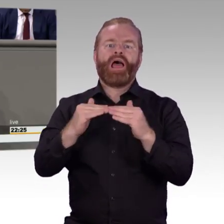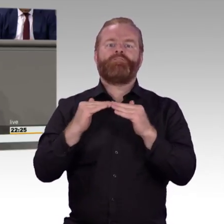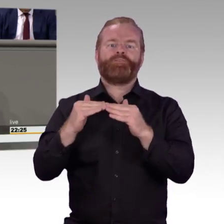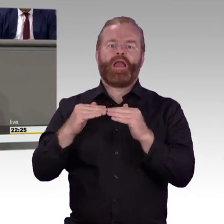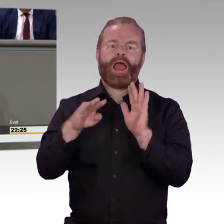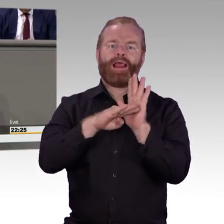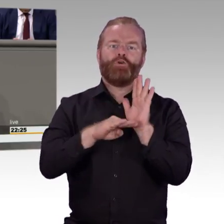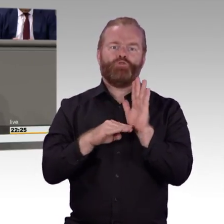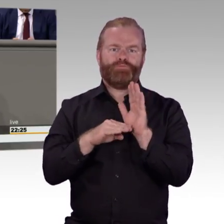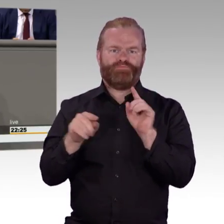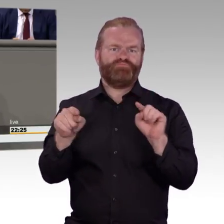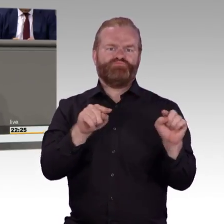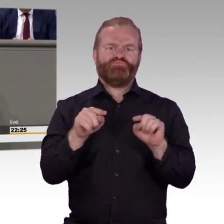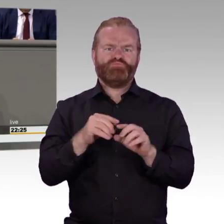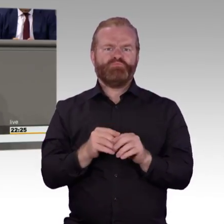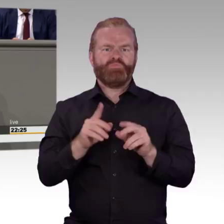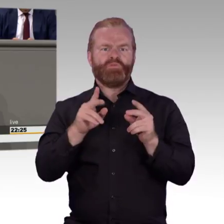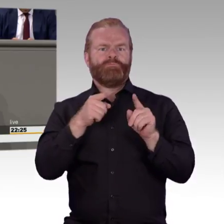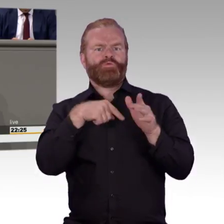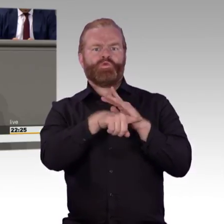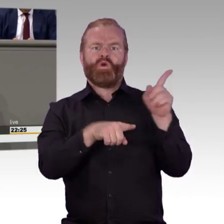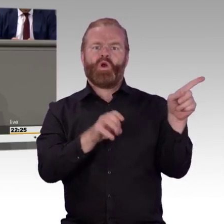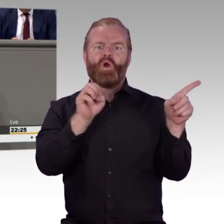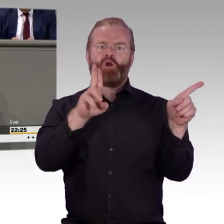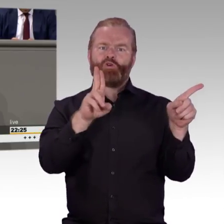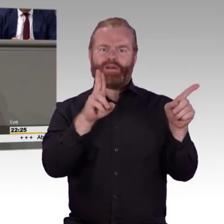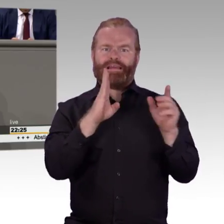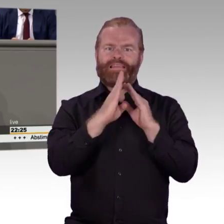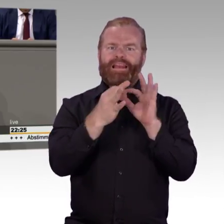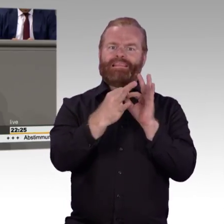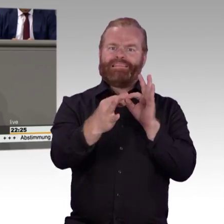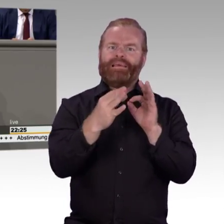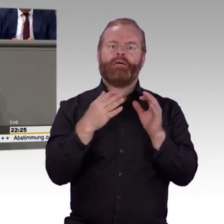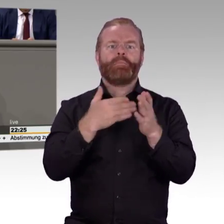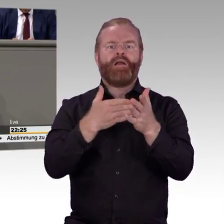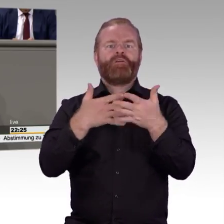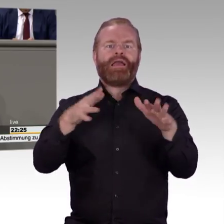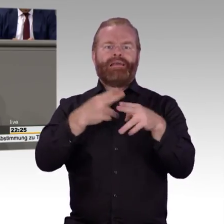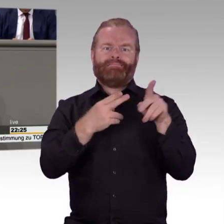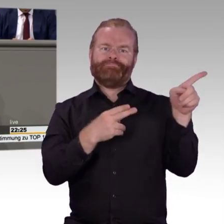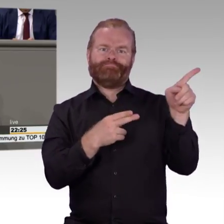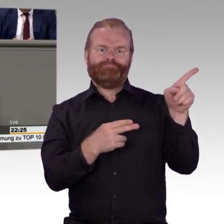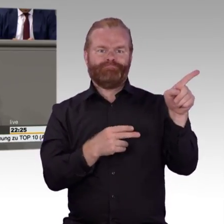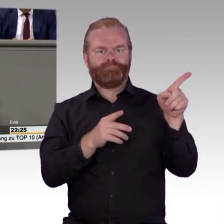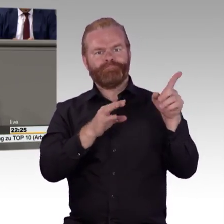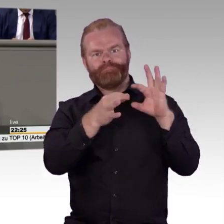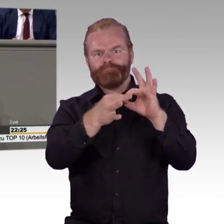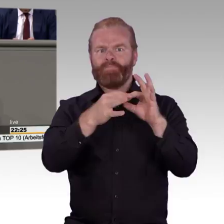Einen uneingeschränkten Zugang für die Angebote der öffentlichen Stellen im Netz zu ermöglichen, ist deshalb eine